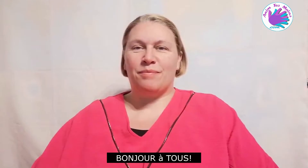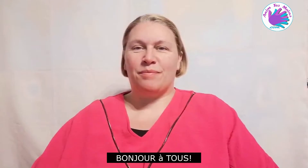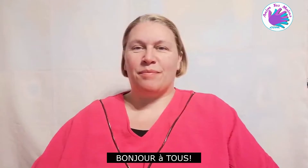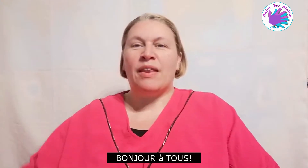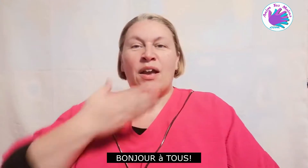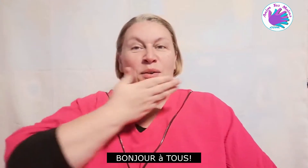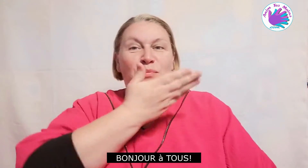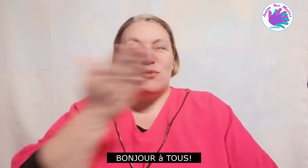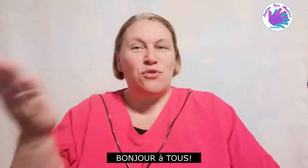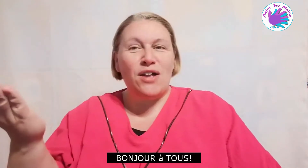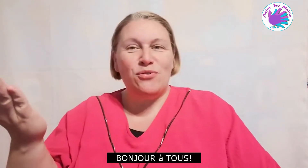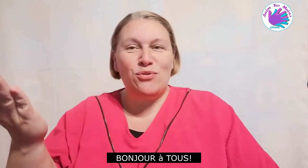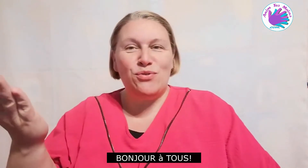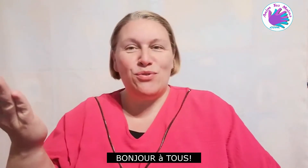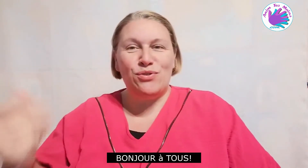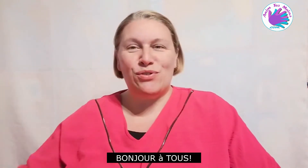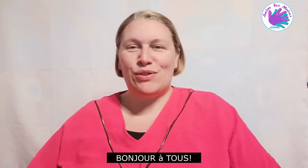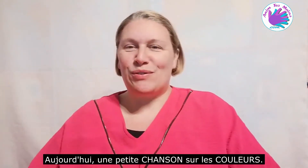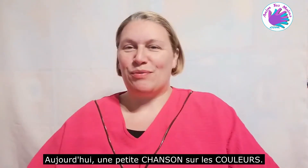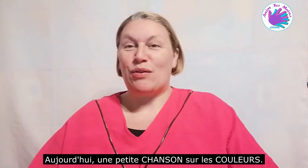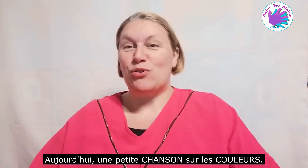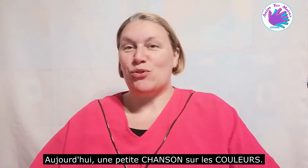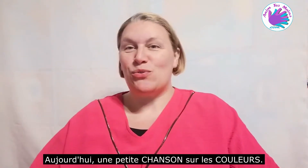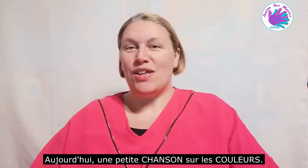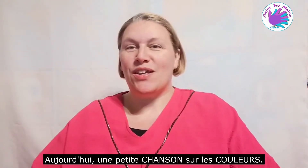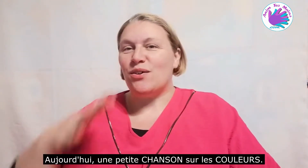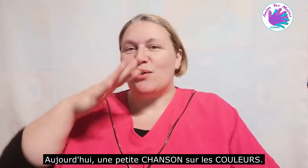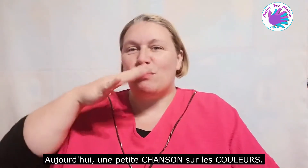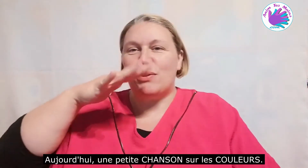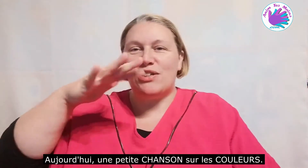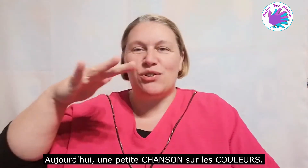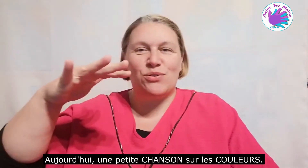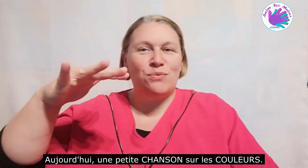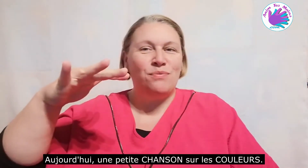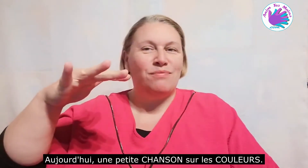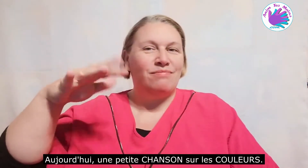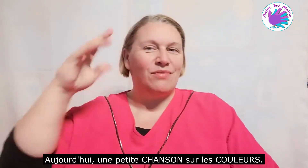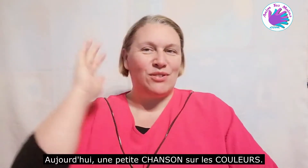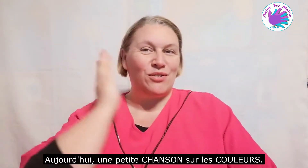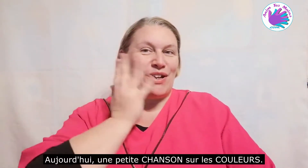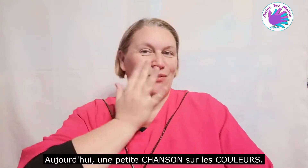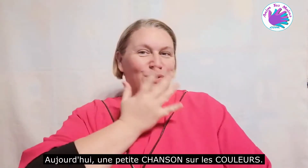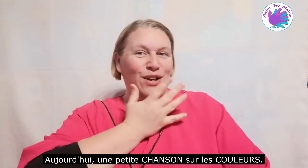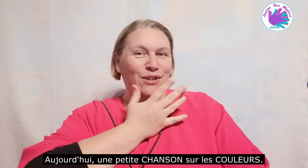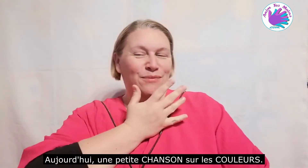bonjour à tous aujourd'hui une petite chanson sur les couleurs